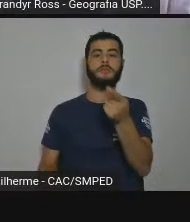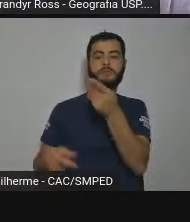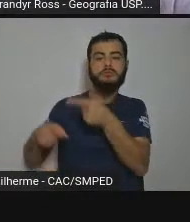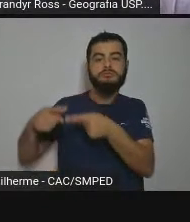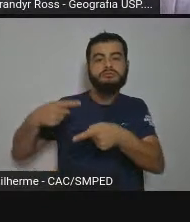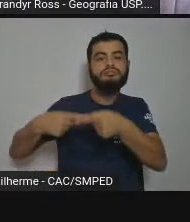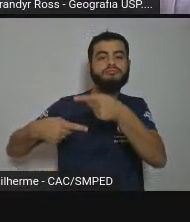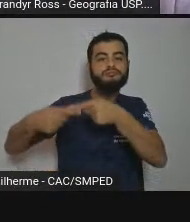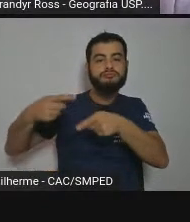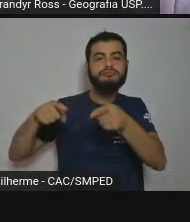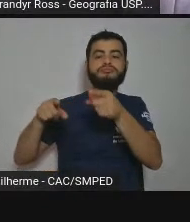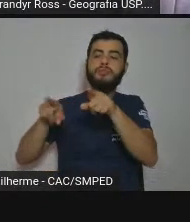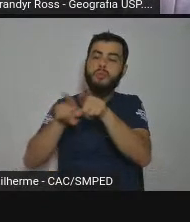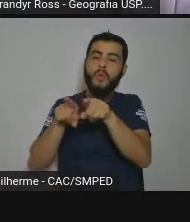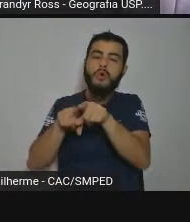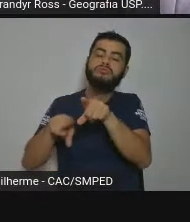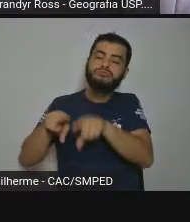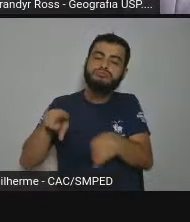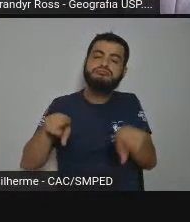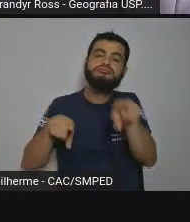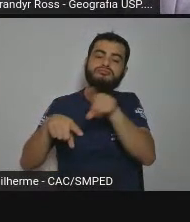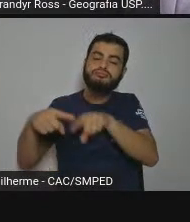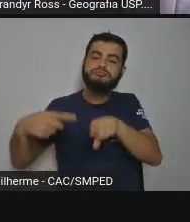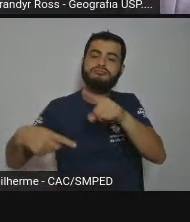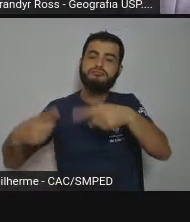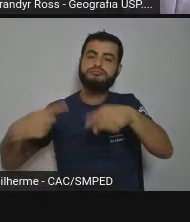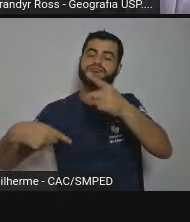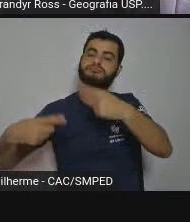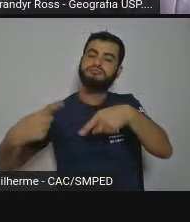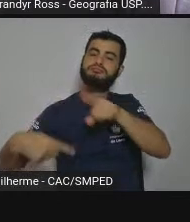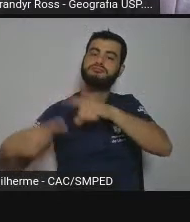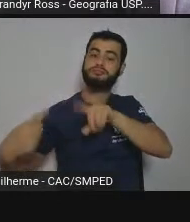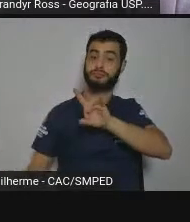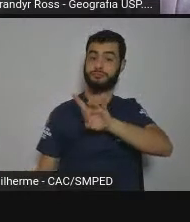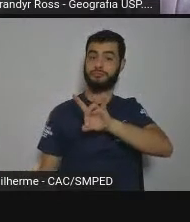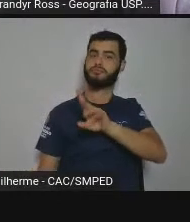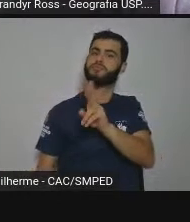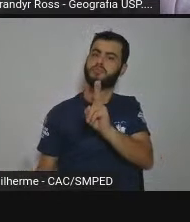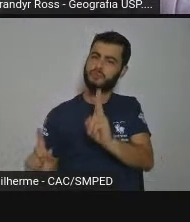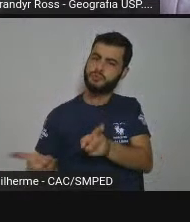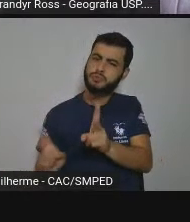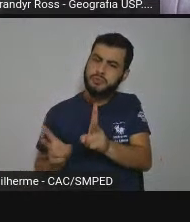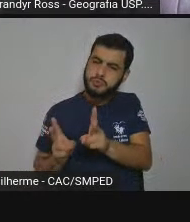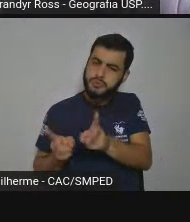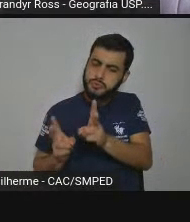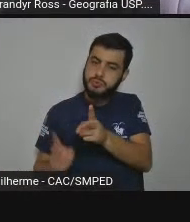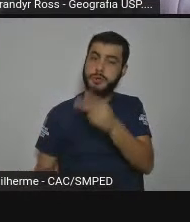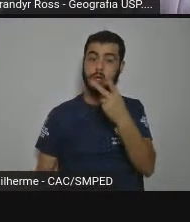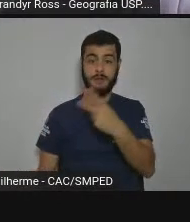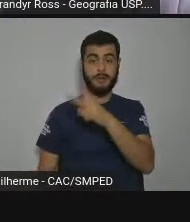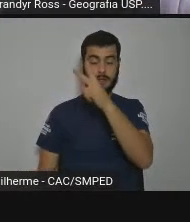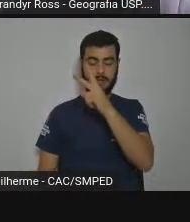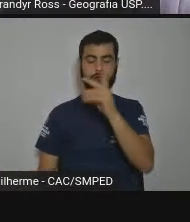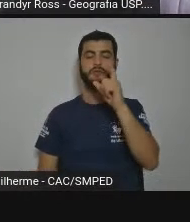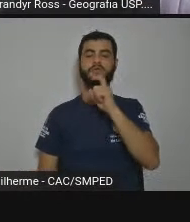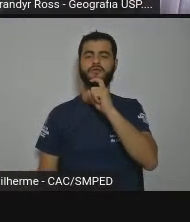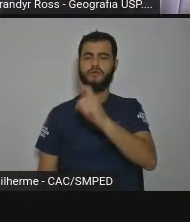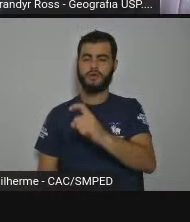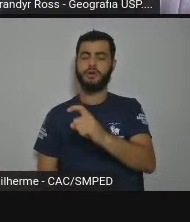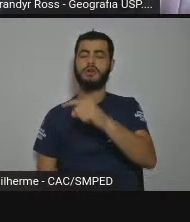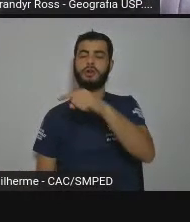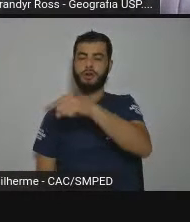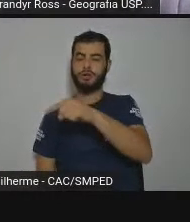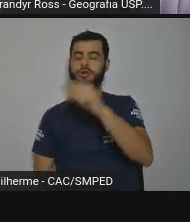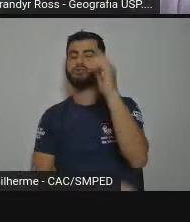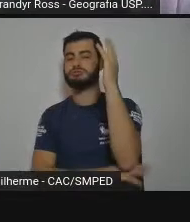mesmo tempo nós vemos que essa auto-regeneração dessa mata atlântica que está nos arredores do Pico do